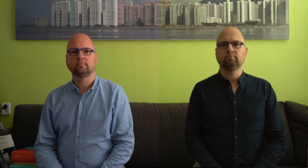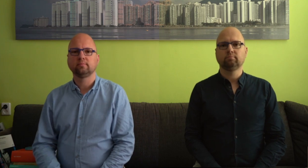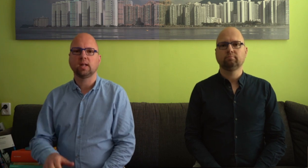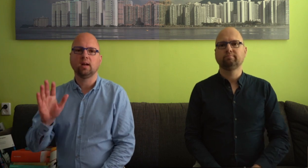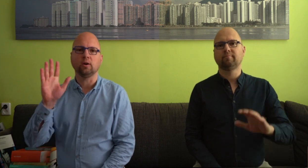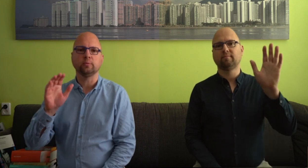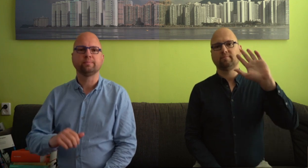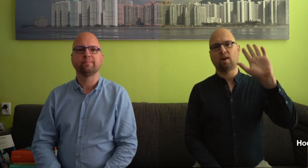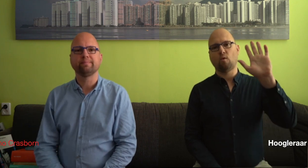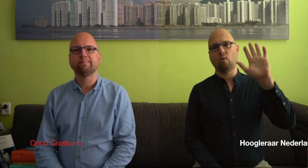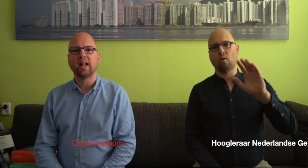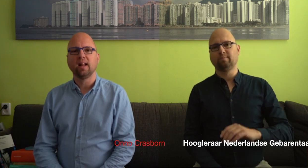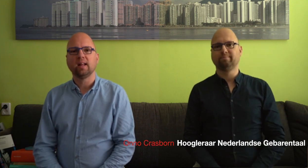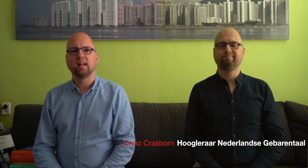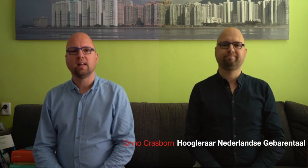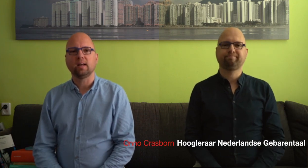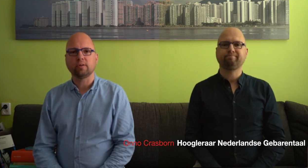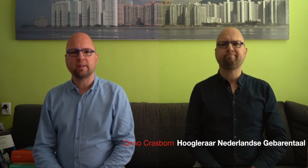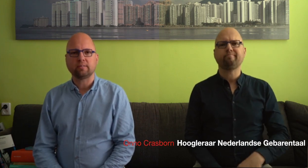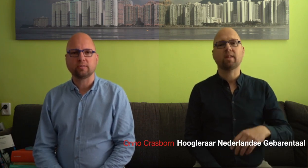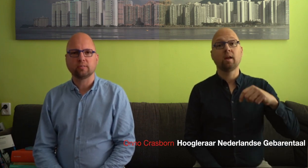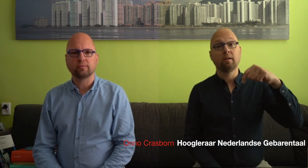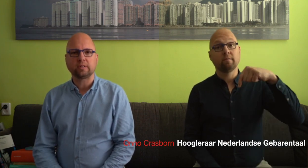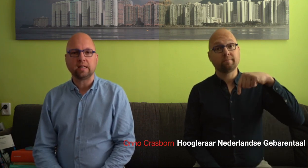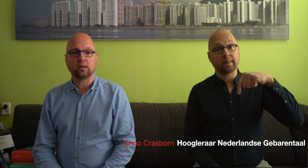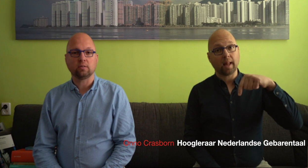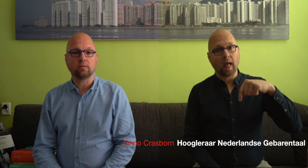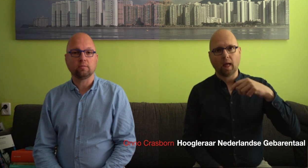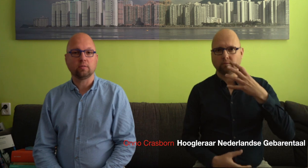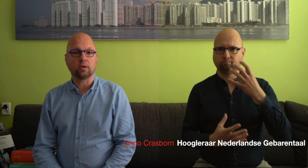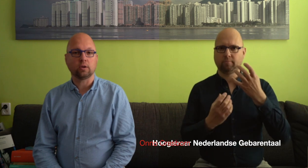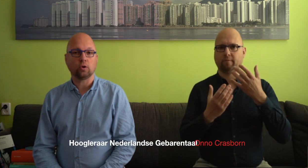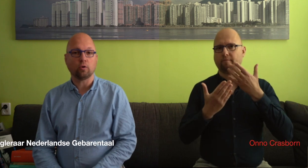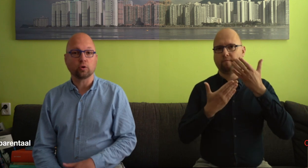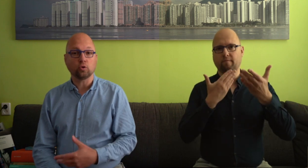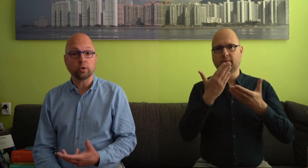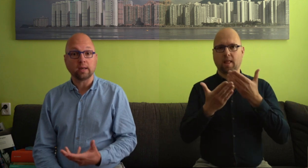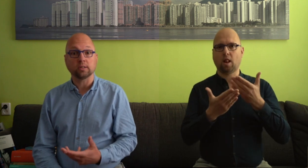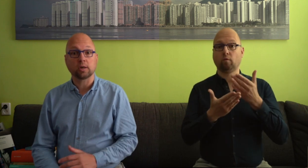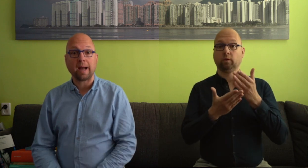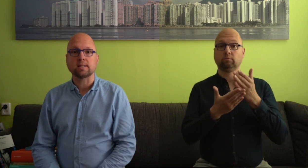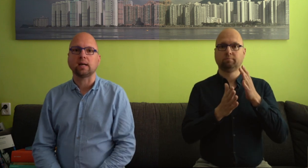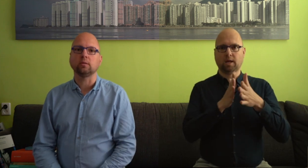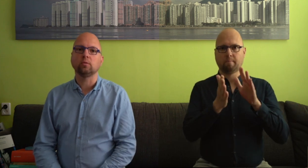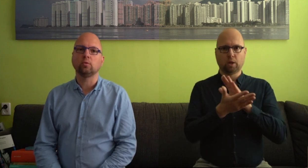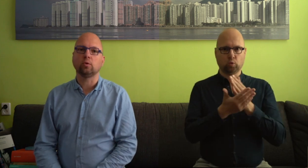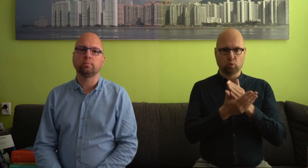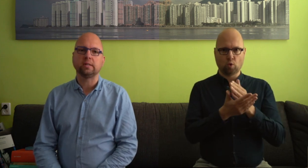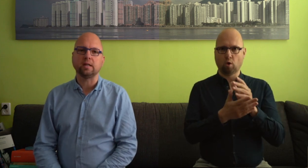Hallo, ik wil vandaag wat vertellen over de tolk Nederlandse gebarentaal op de